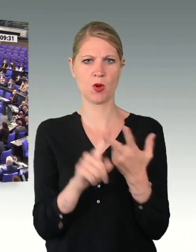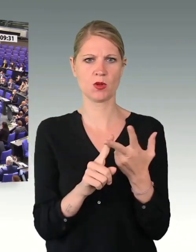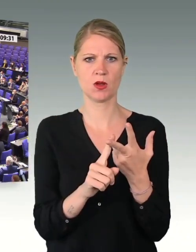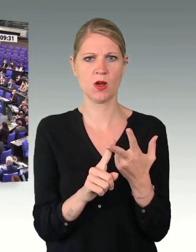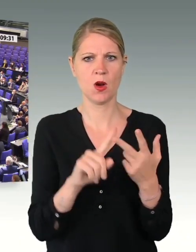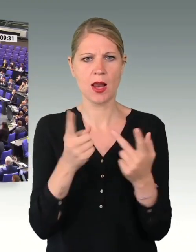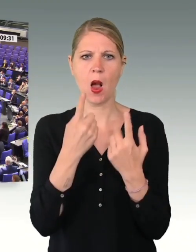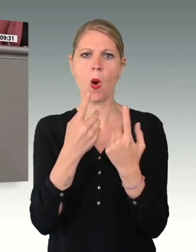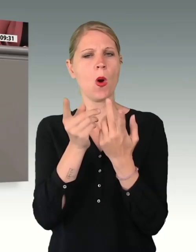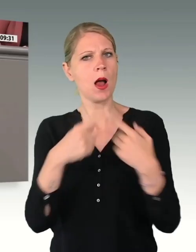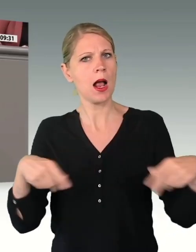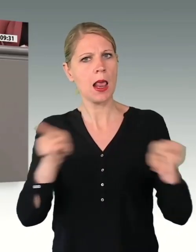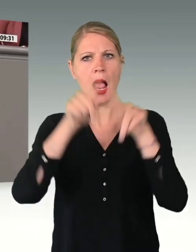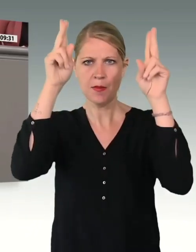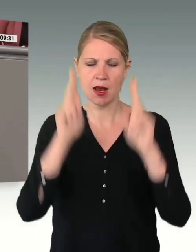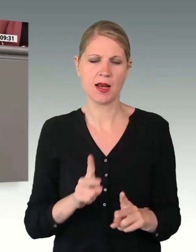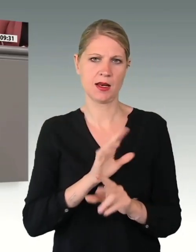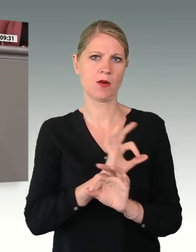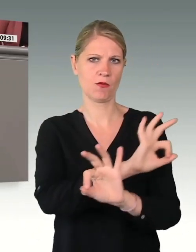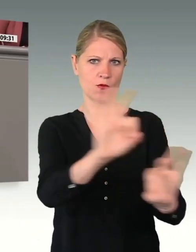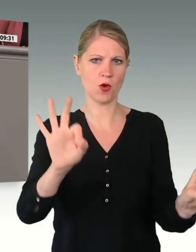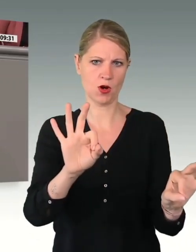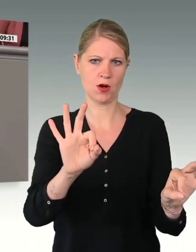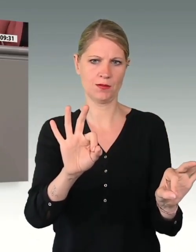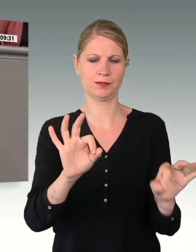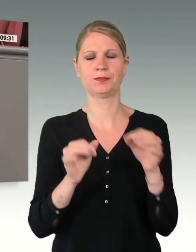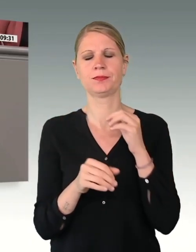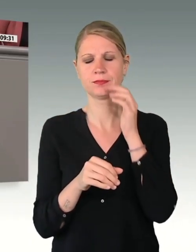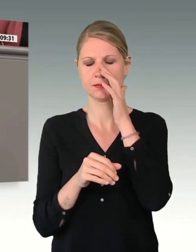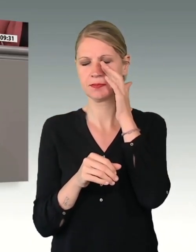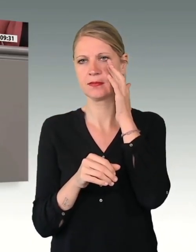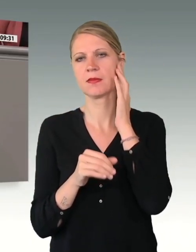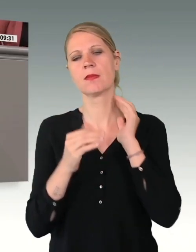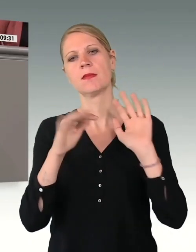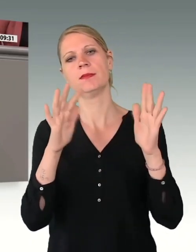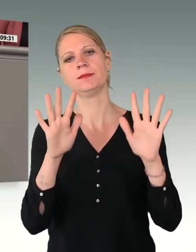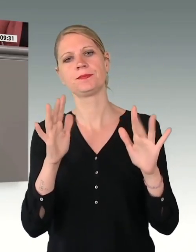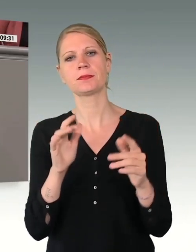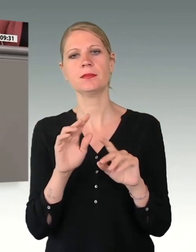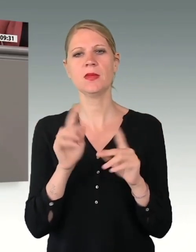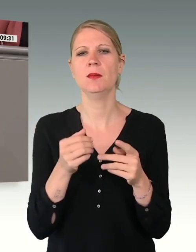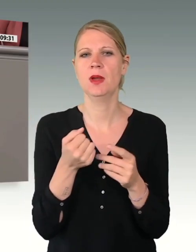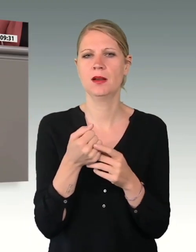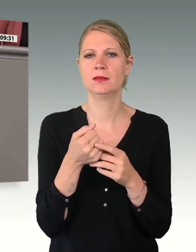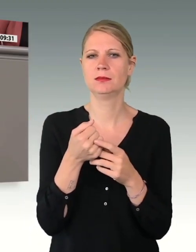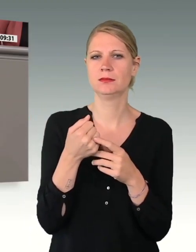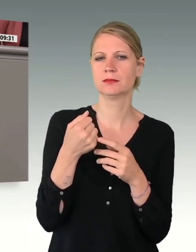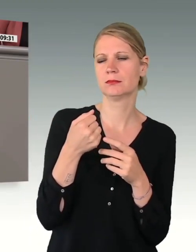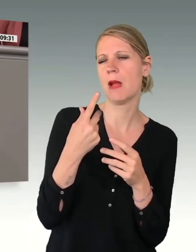Und um die Herausforderungen auf dem Weg dahin deutlich zu machen, möchte ich einige Zahlen aus dem Bericht hervorheben.